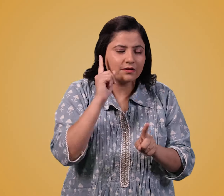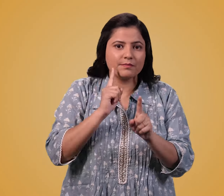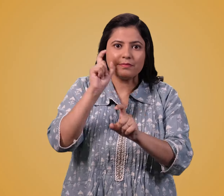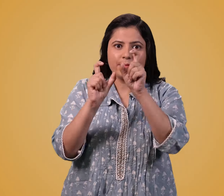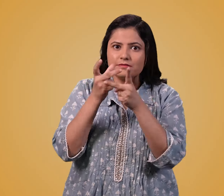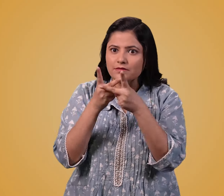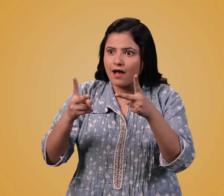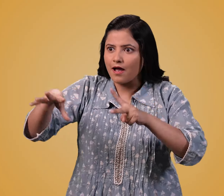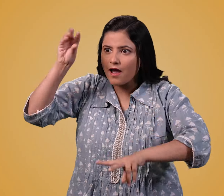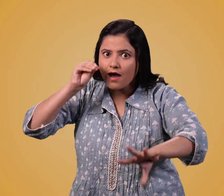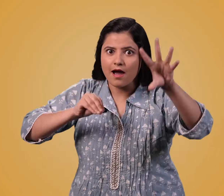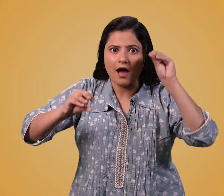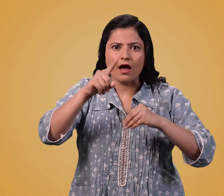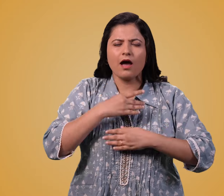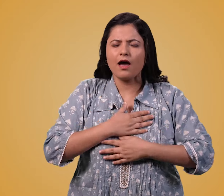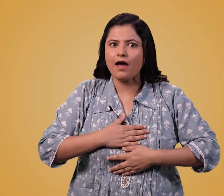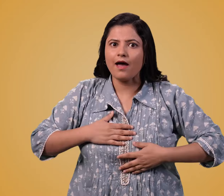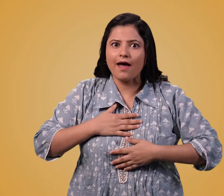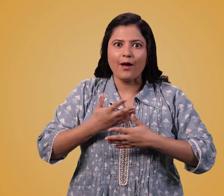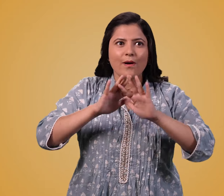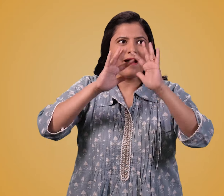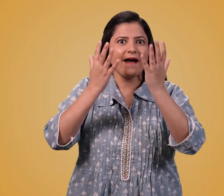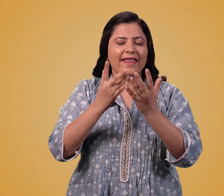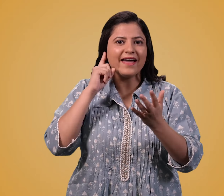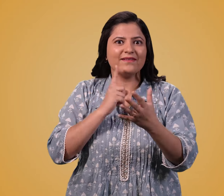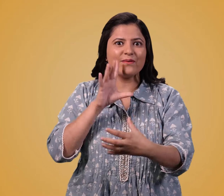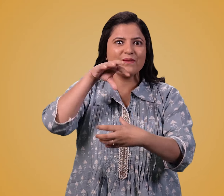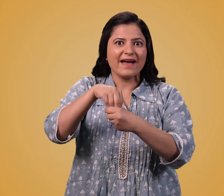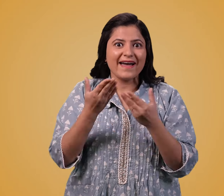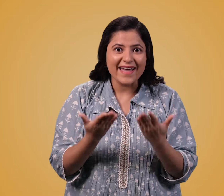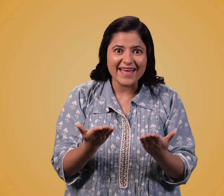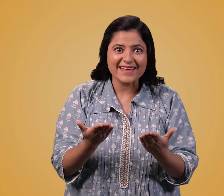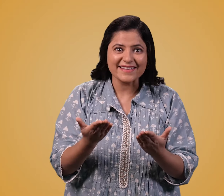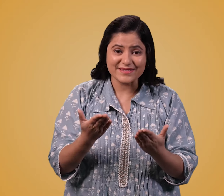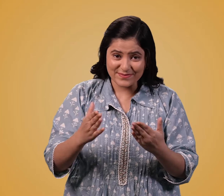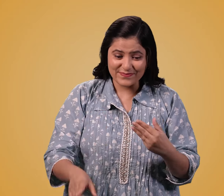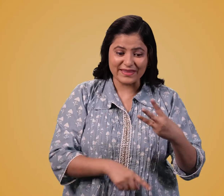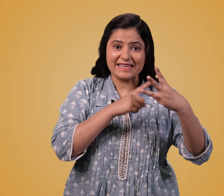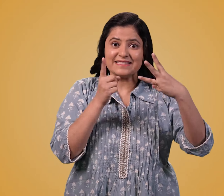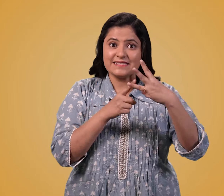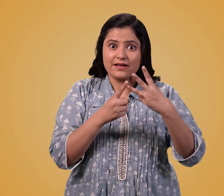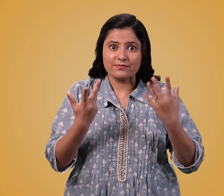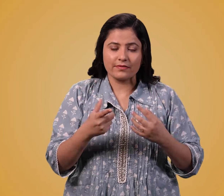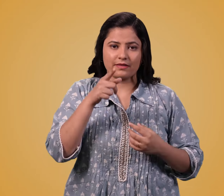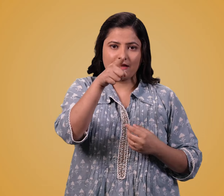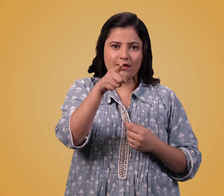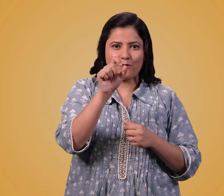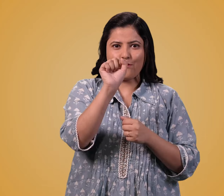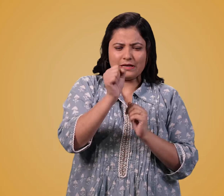संस्कृति deaf लोगों के बारे में सीख सकते हैं आप deaf दुनिया का हिस्सा बन सकते हैं लोगों के